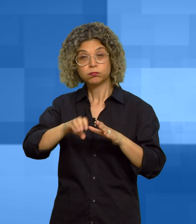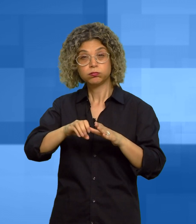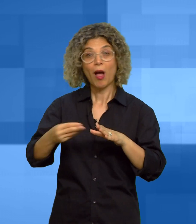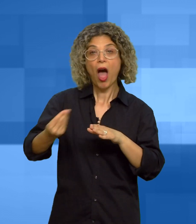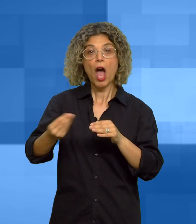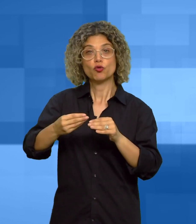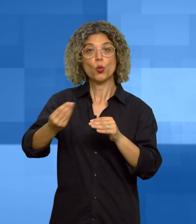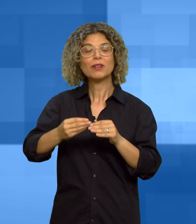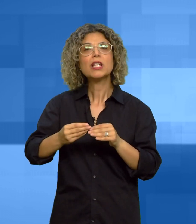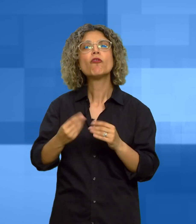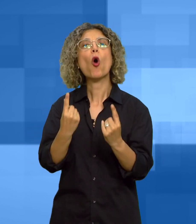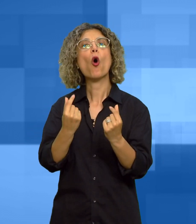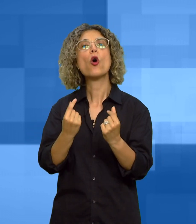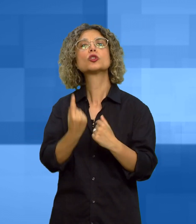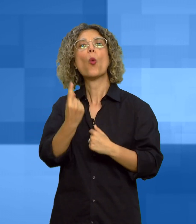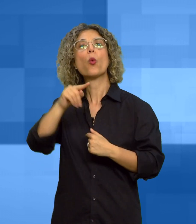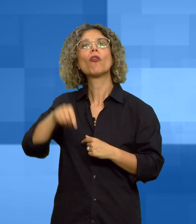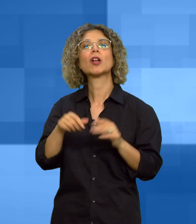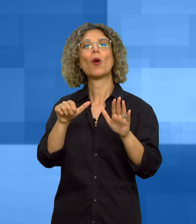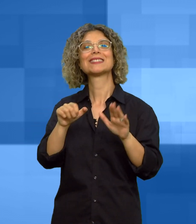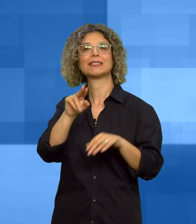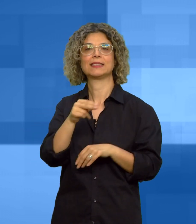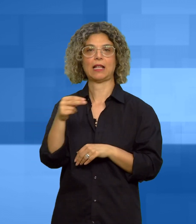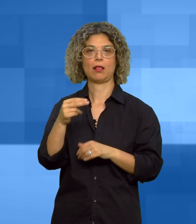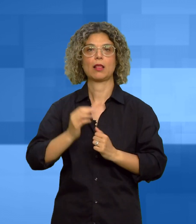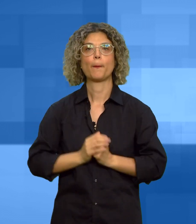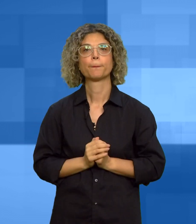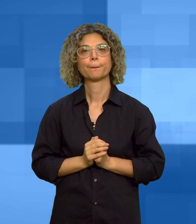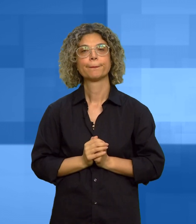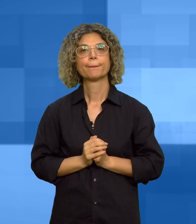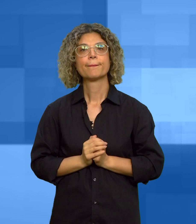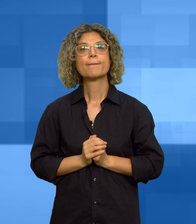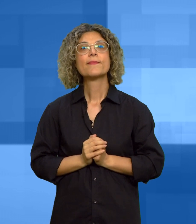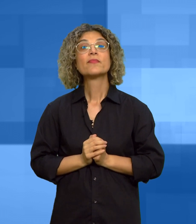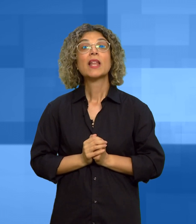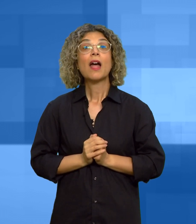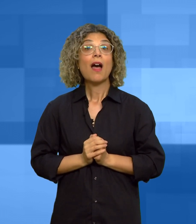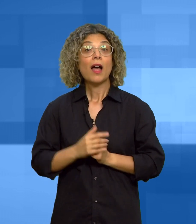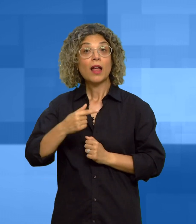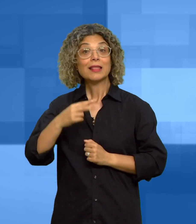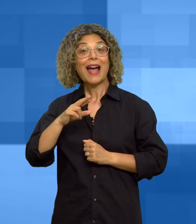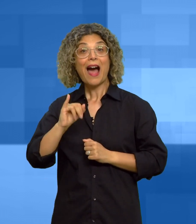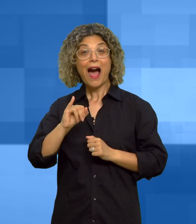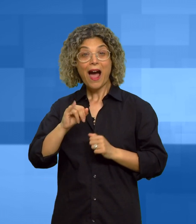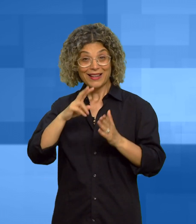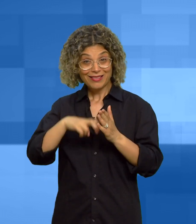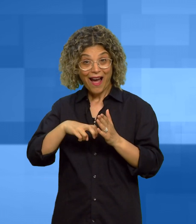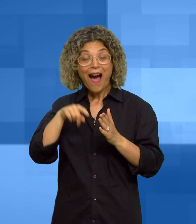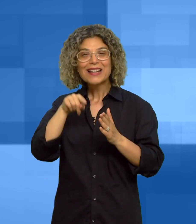sarà applicato un costo di 1,60 euro la riscossione della tariffa avverrà in tre